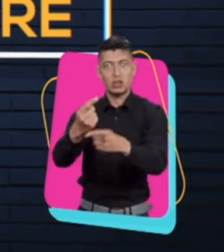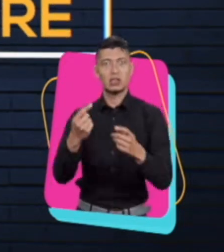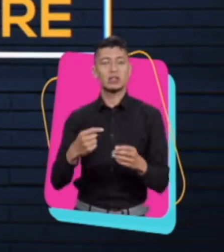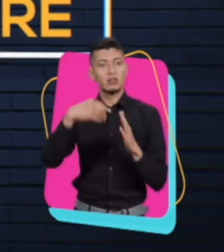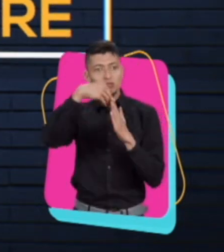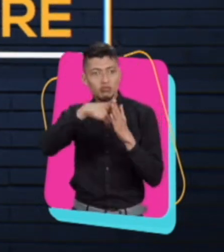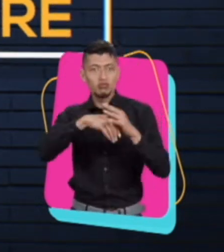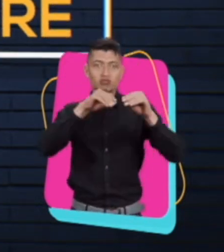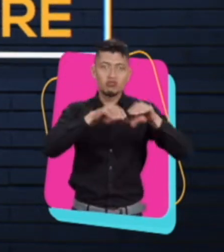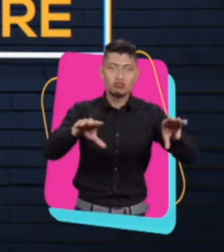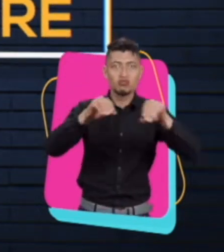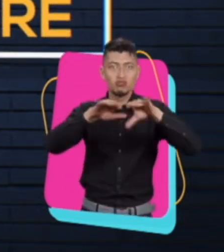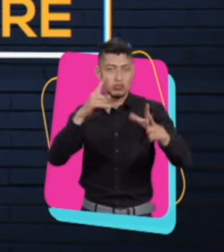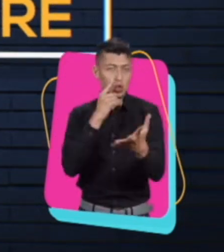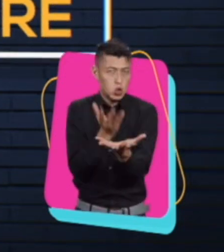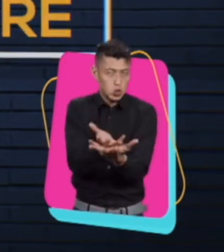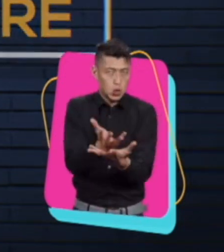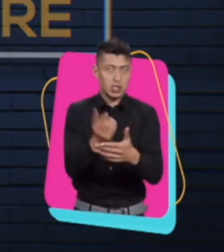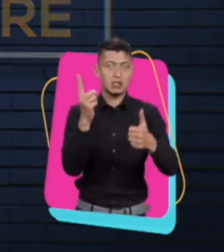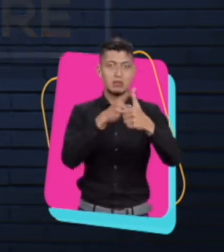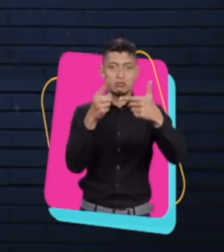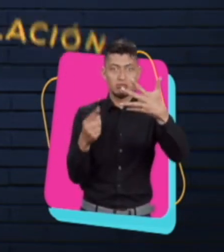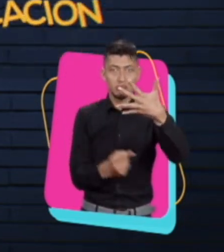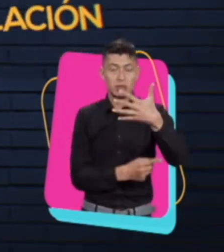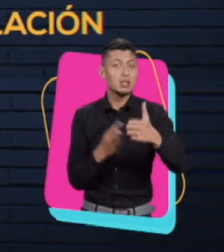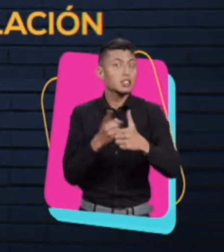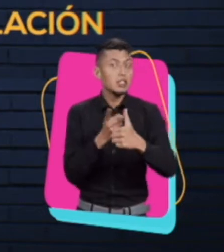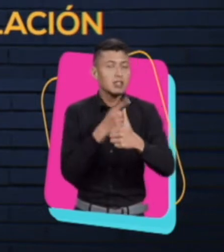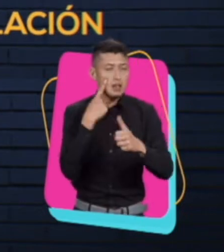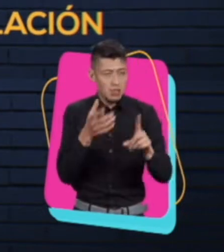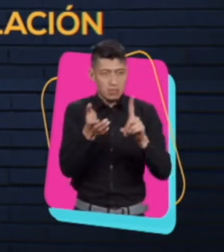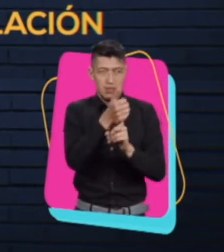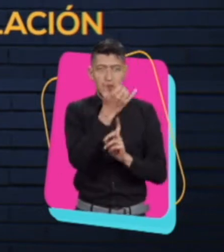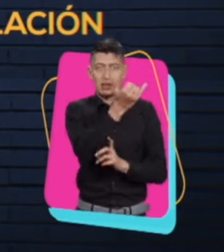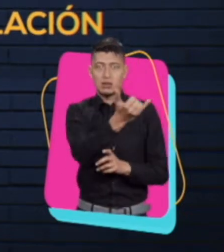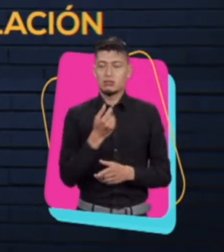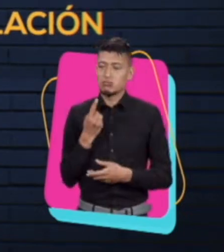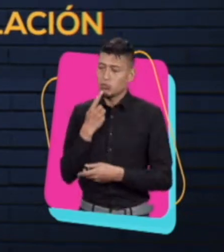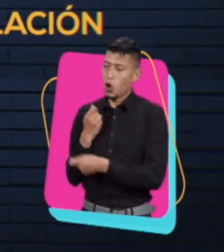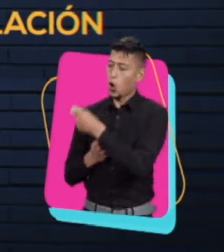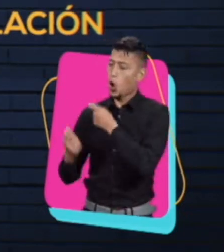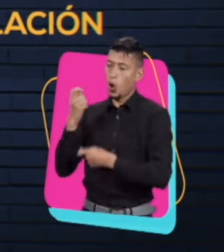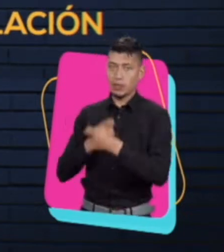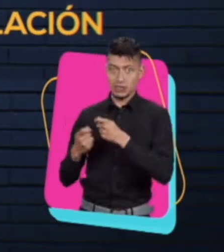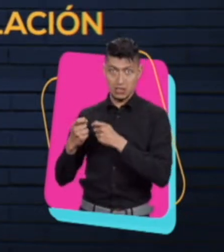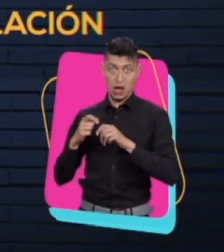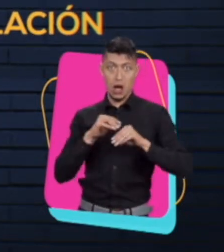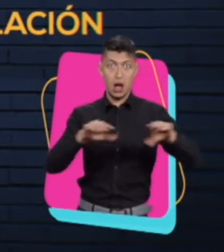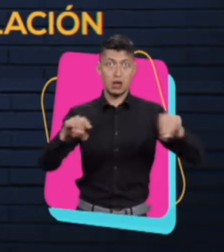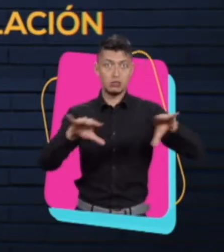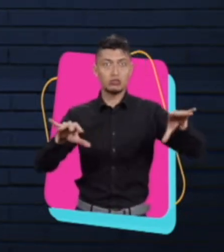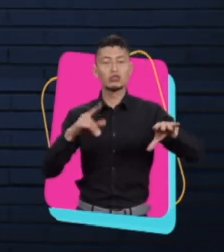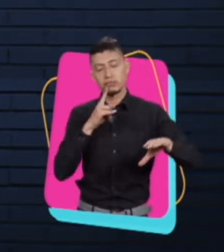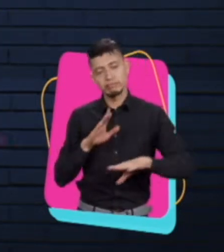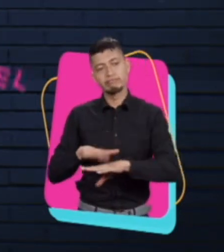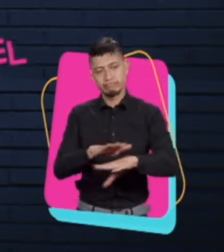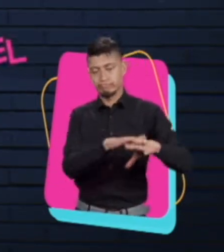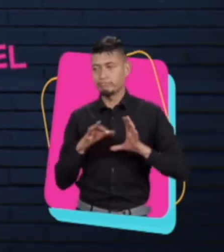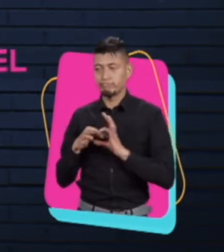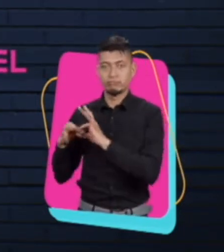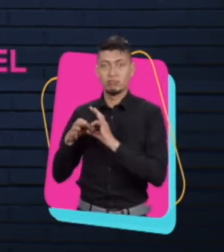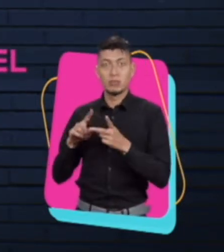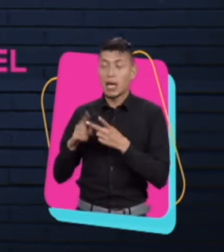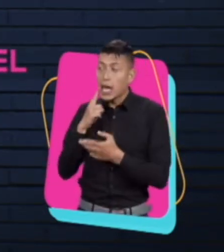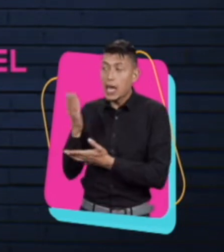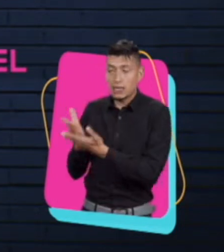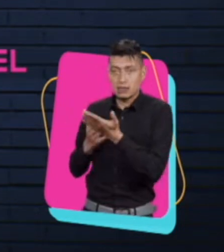emitir los mensajes que sugiere lo siguiente. 1. Identificar cuando hay una relación comercial con un anunciante. 2. Exigirle